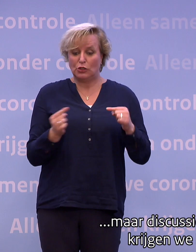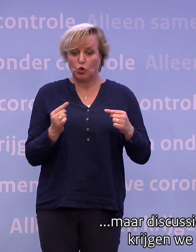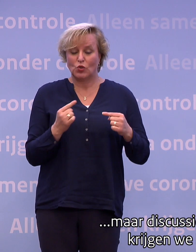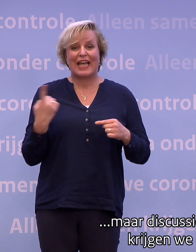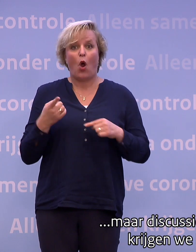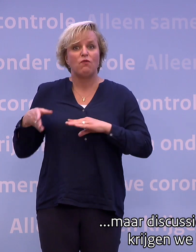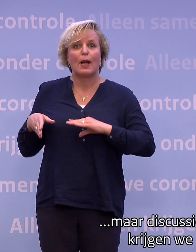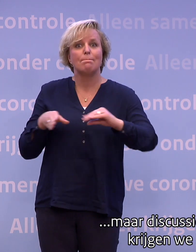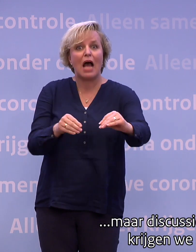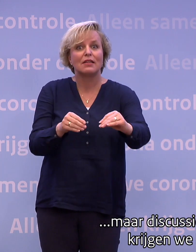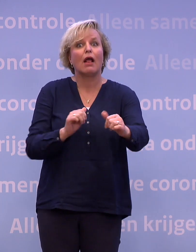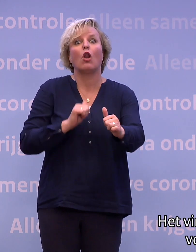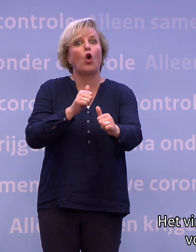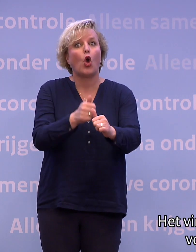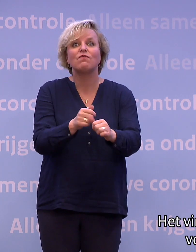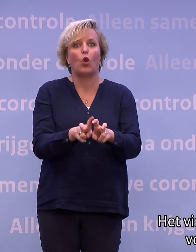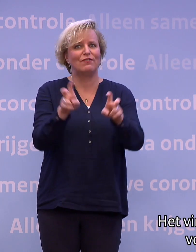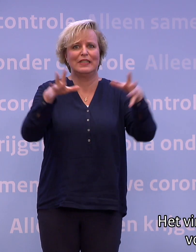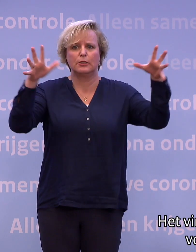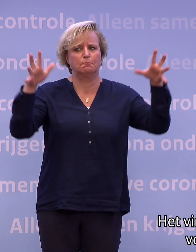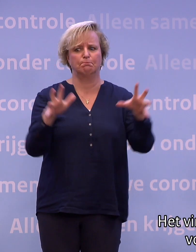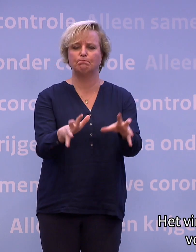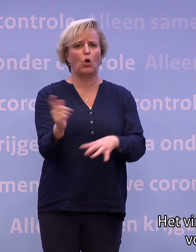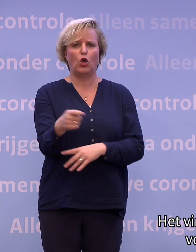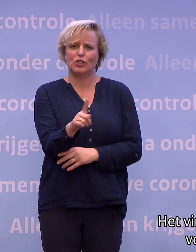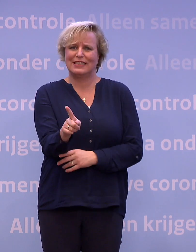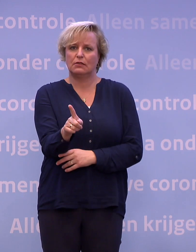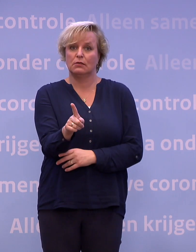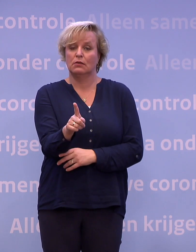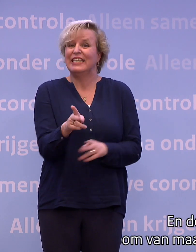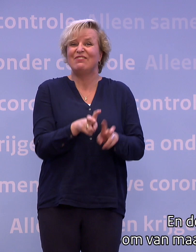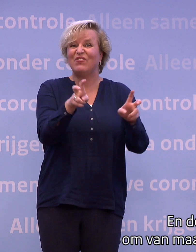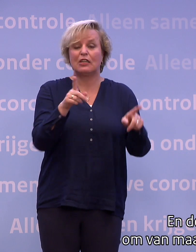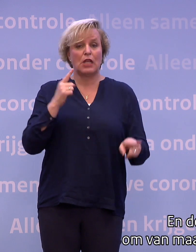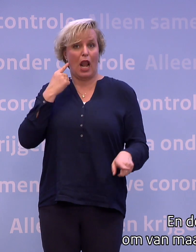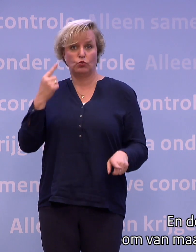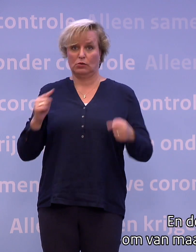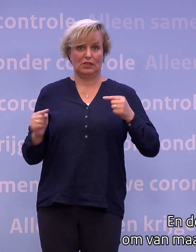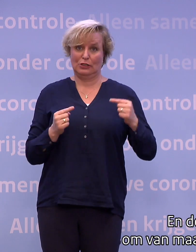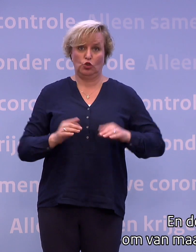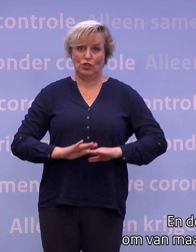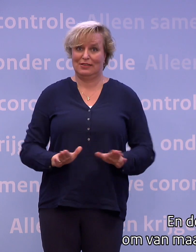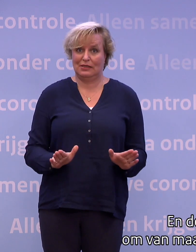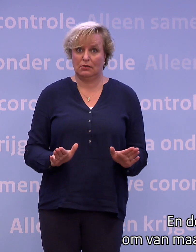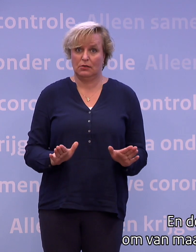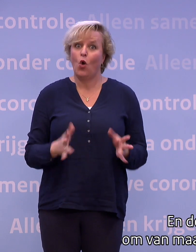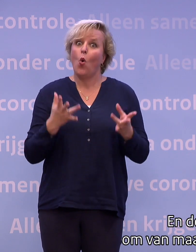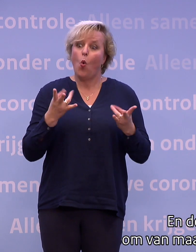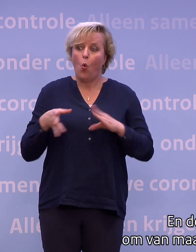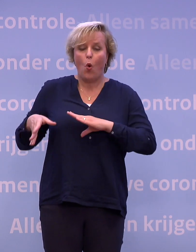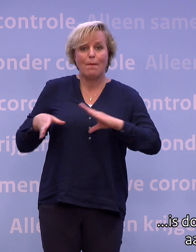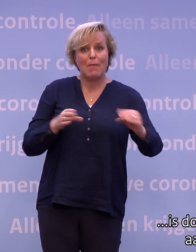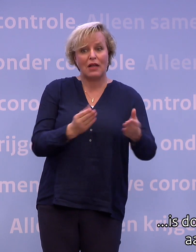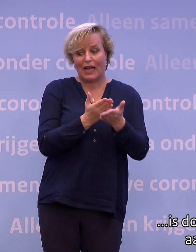krijgen we het virus er niet onder. Het virus is niet vatbaar voor discussie. En de snelste manier om van maatregelen af te